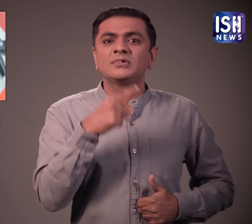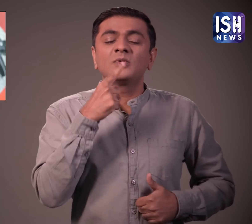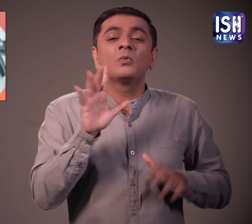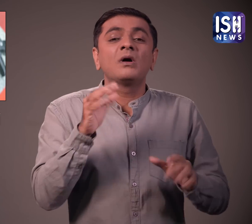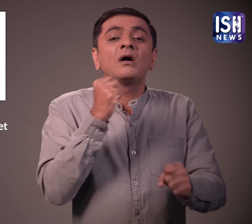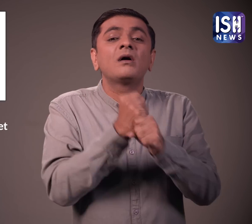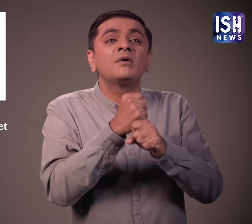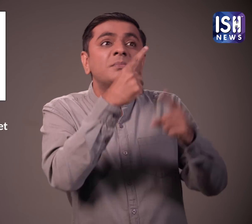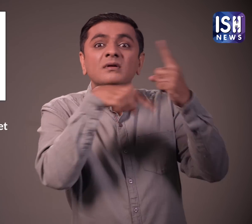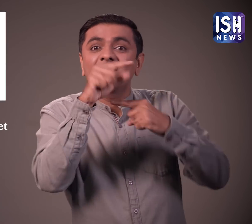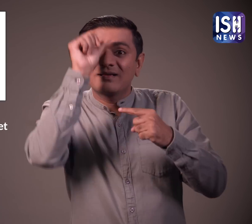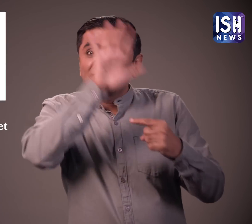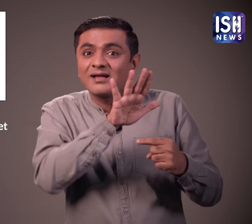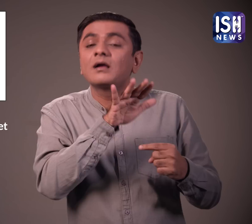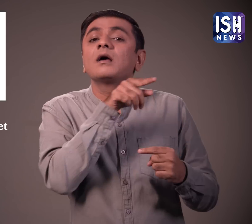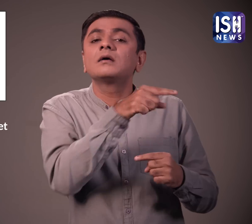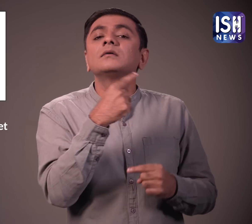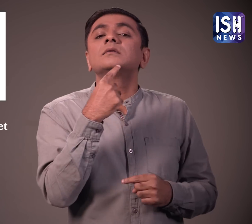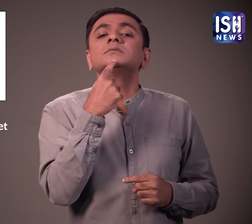भारत सरकार के आदेशों की प्रतिक्षा कर रही है